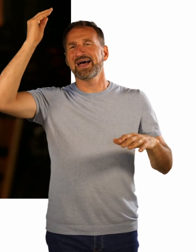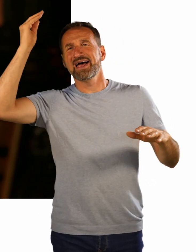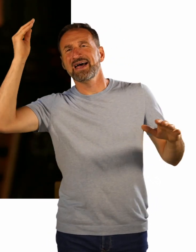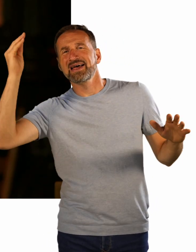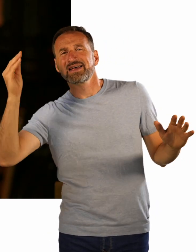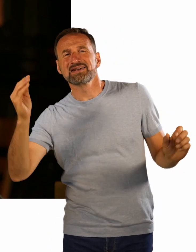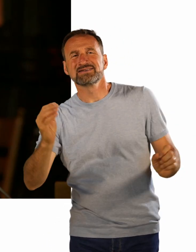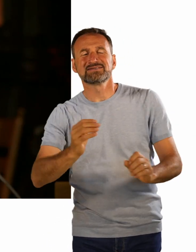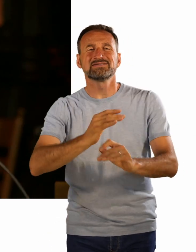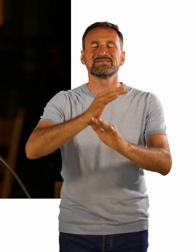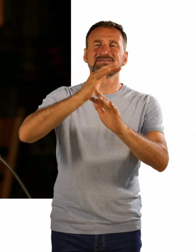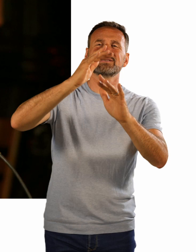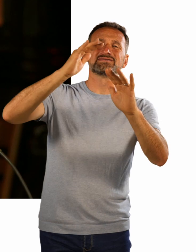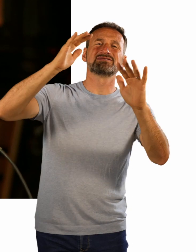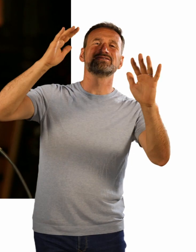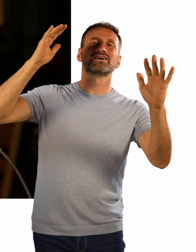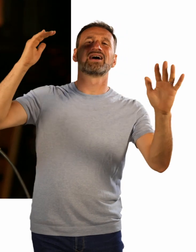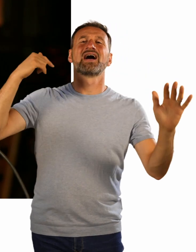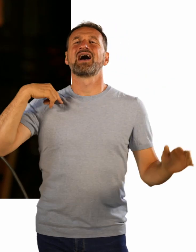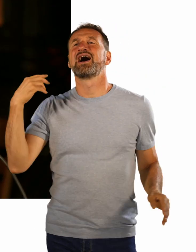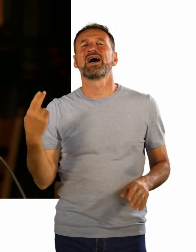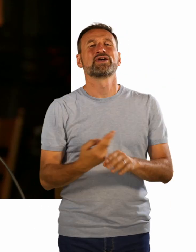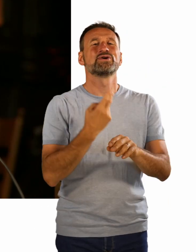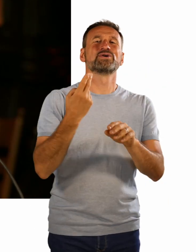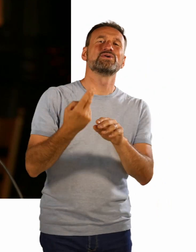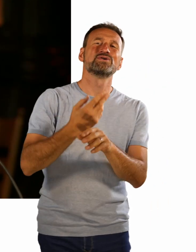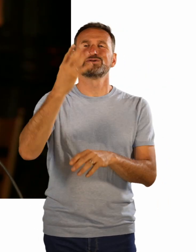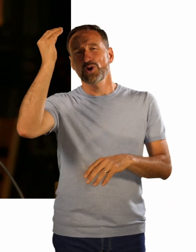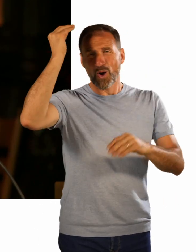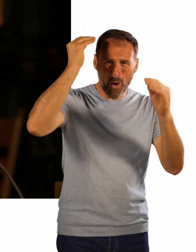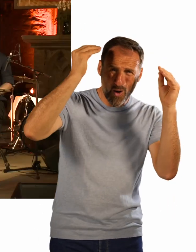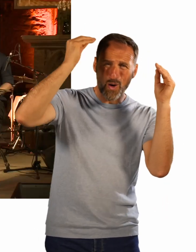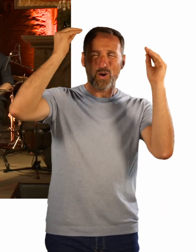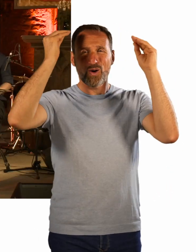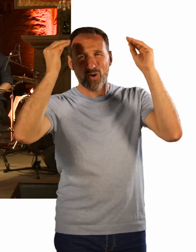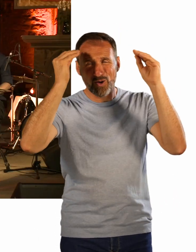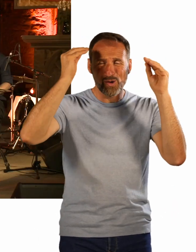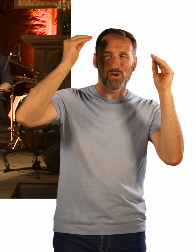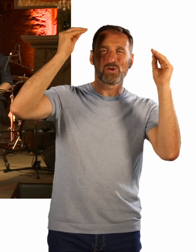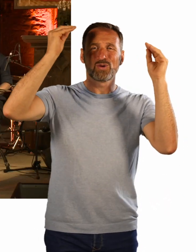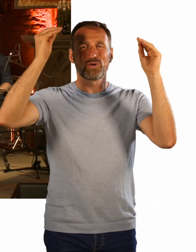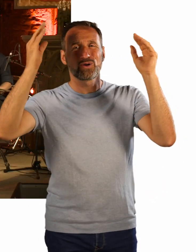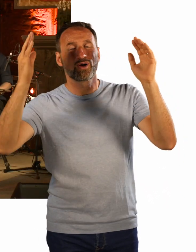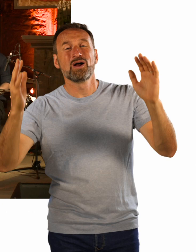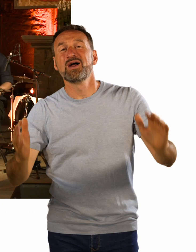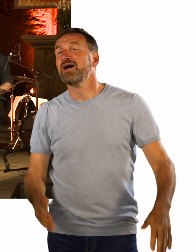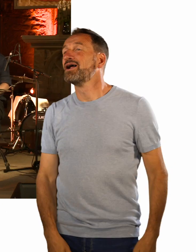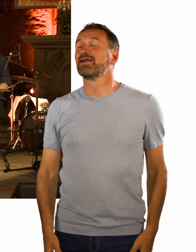I used to hold. Since you